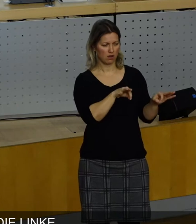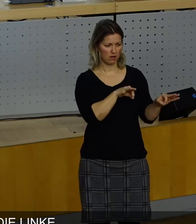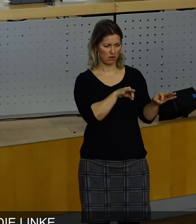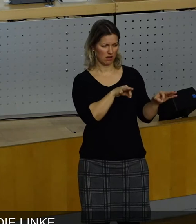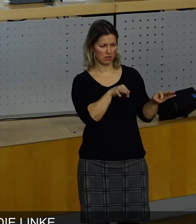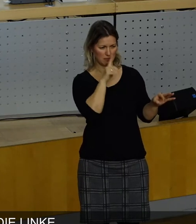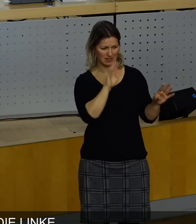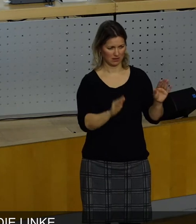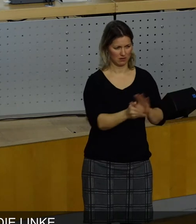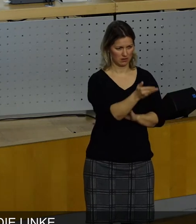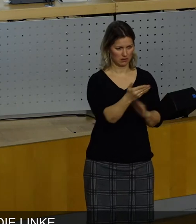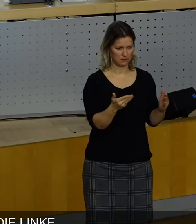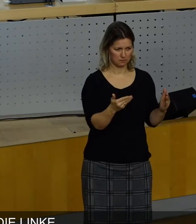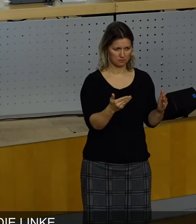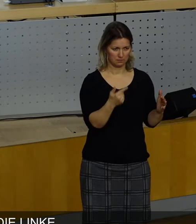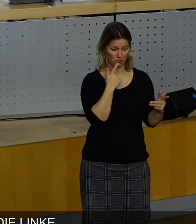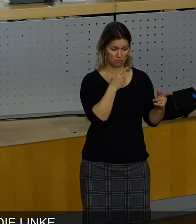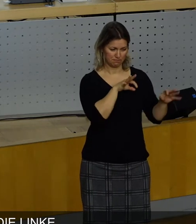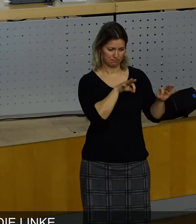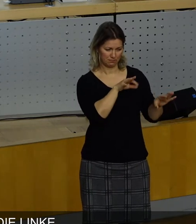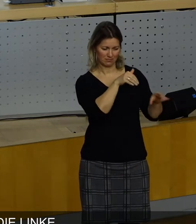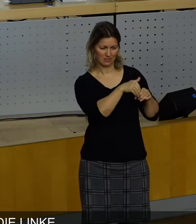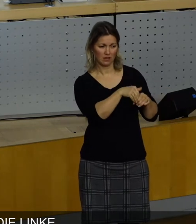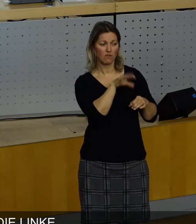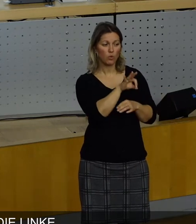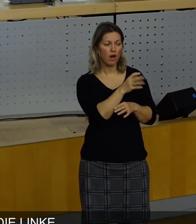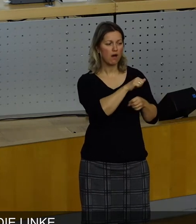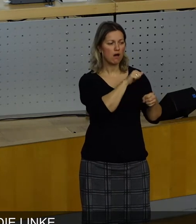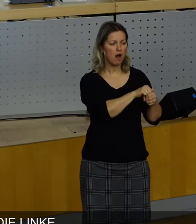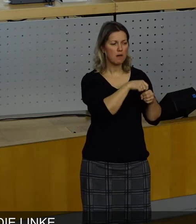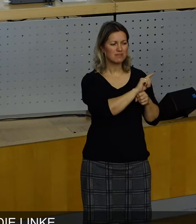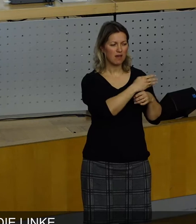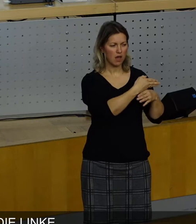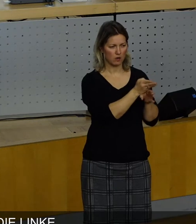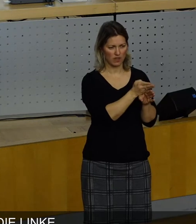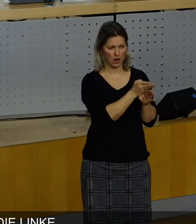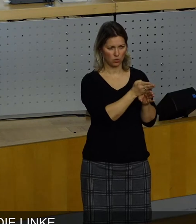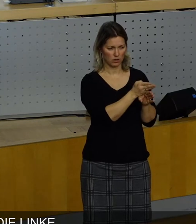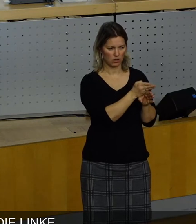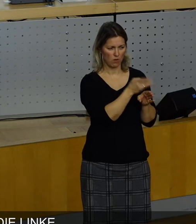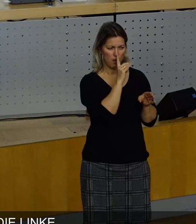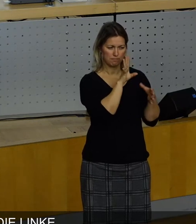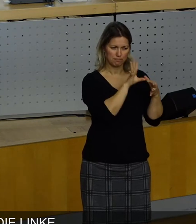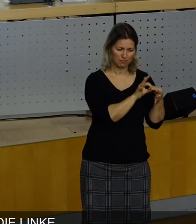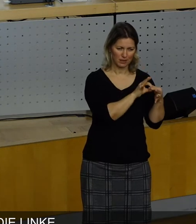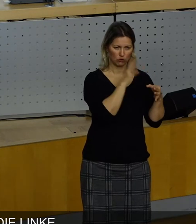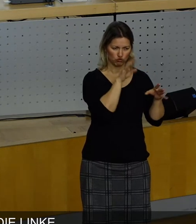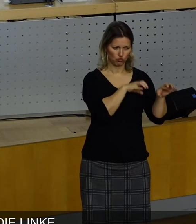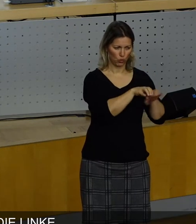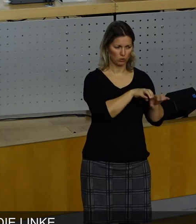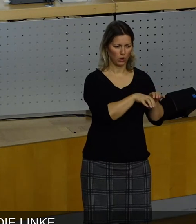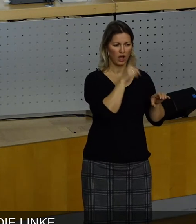hinsichtlich der Aufteilung der Ämter, hinsichtlich der Struktur unserer